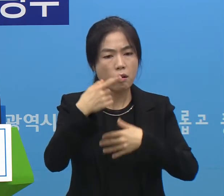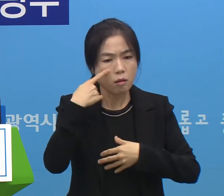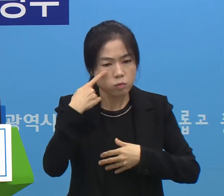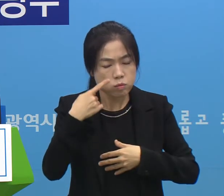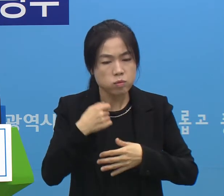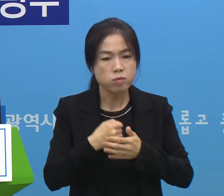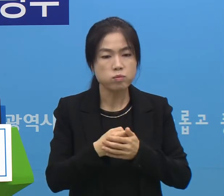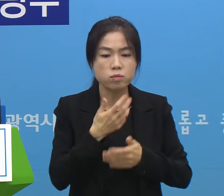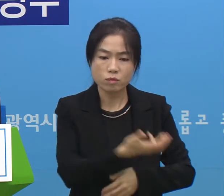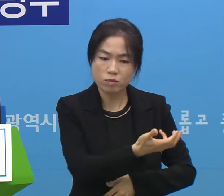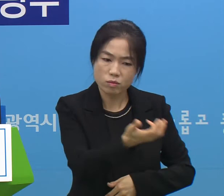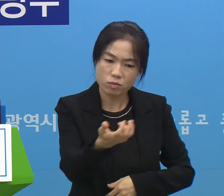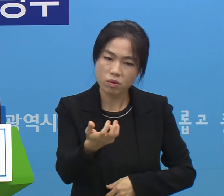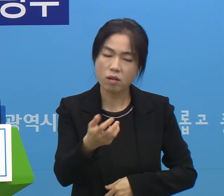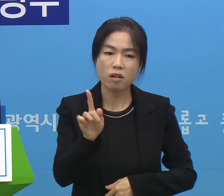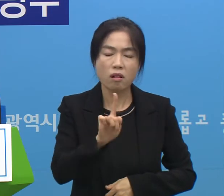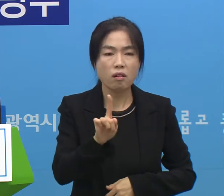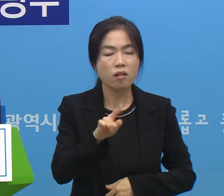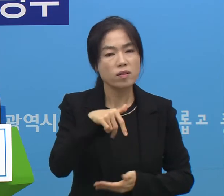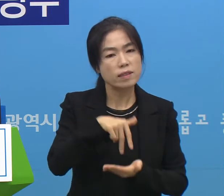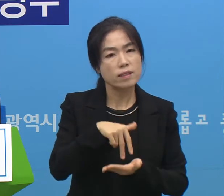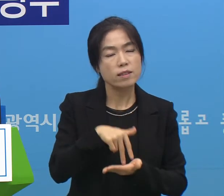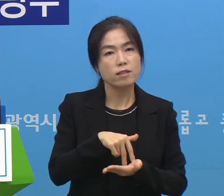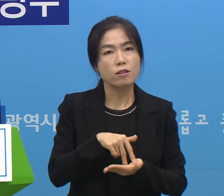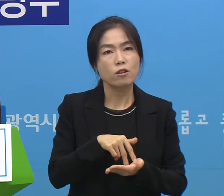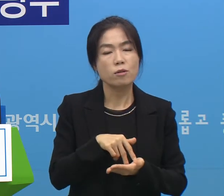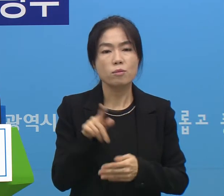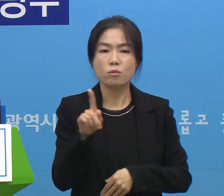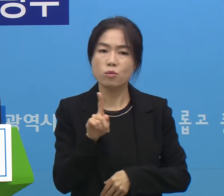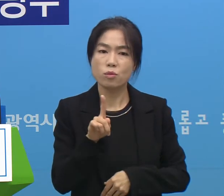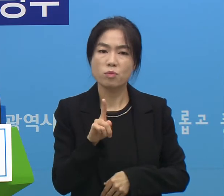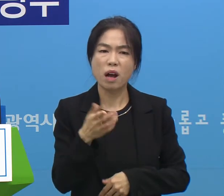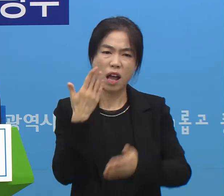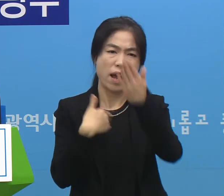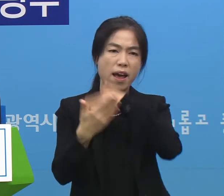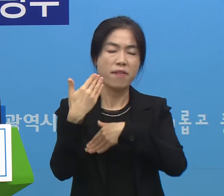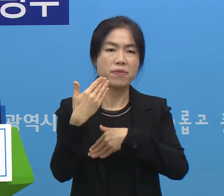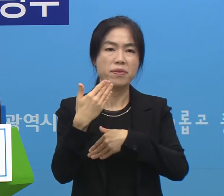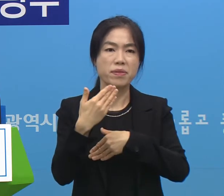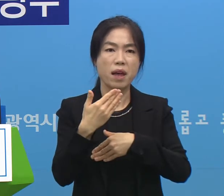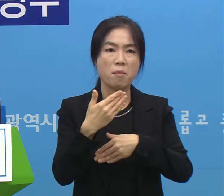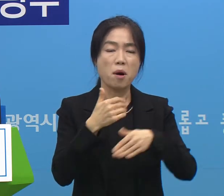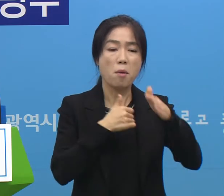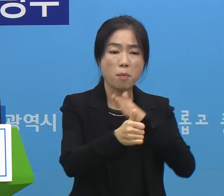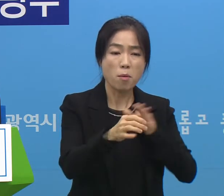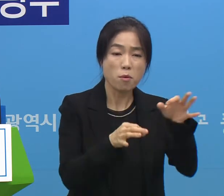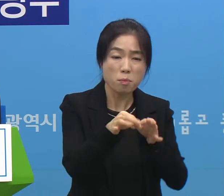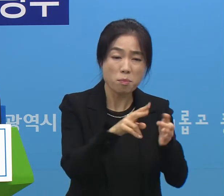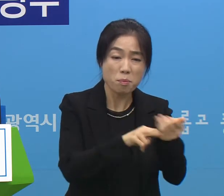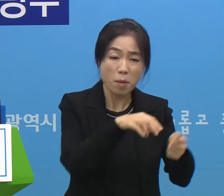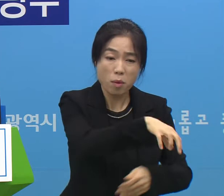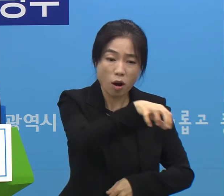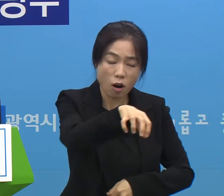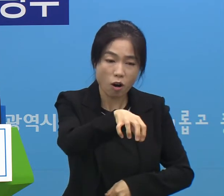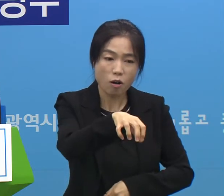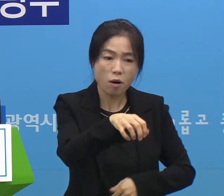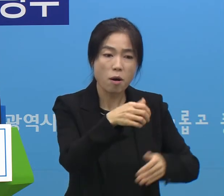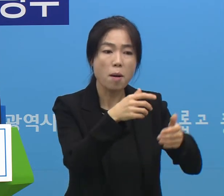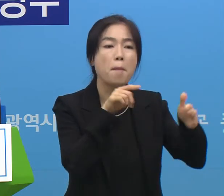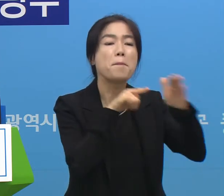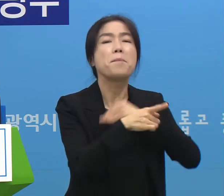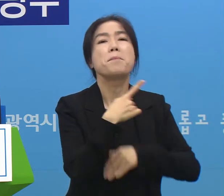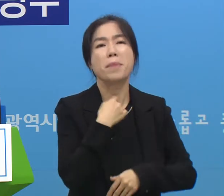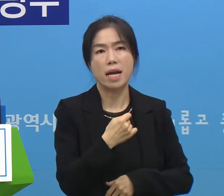동선이나 이런 측면에서는 우리 기존의 방문 판매 동선이나 이런 지역을 방문한 사례는